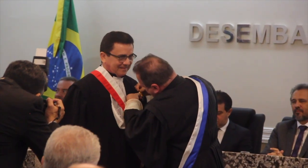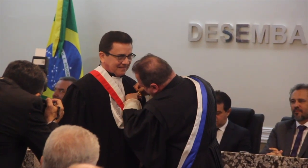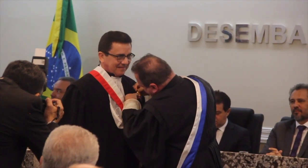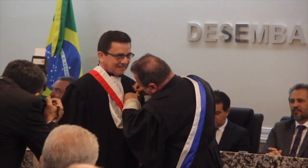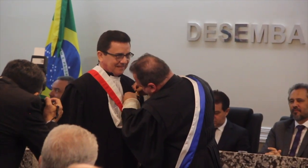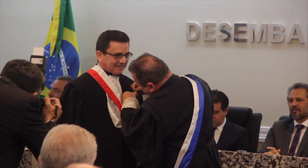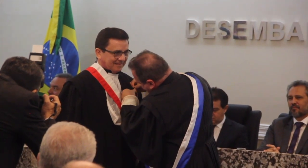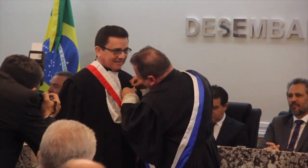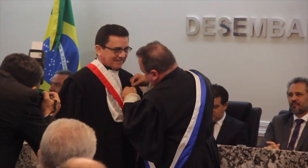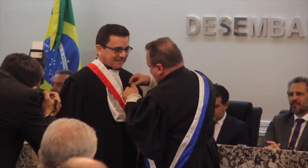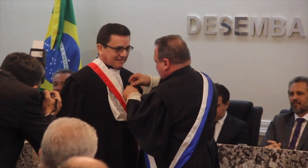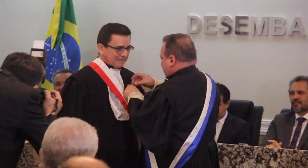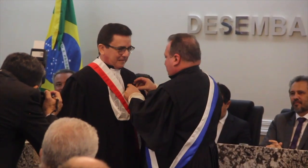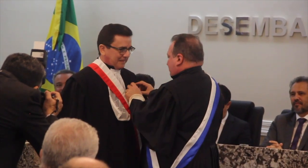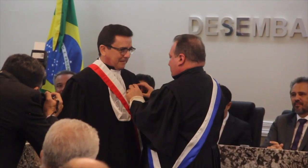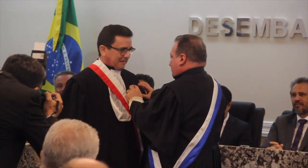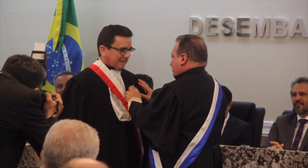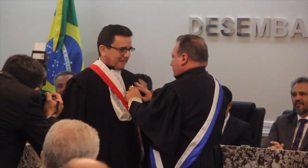Amém.